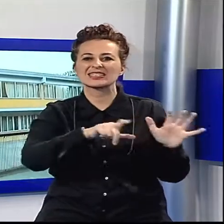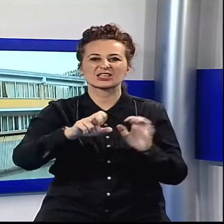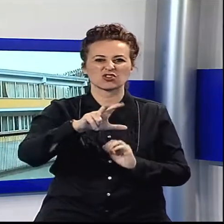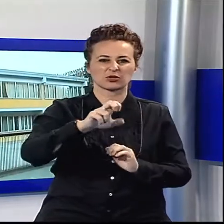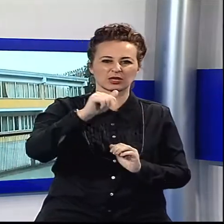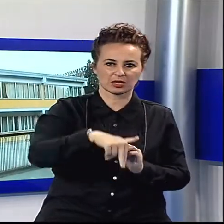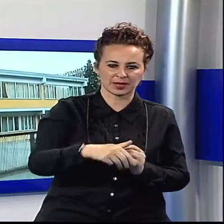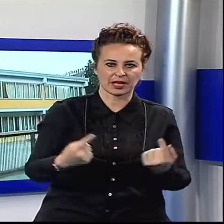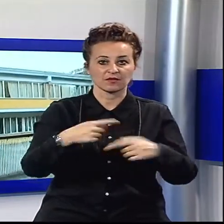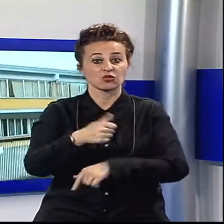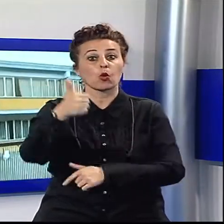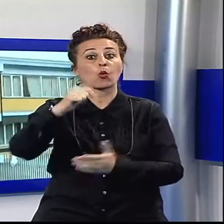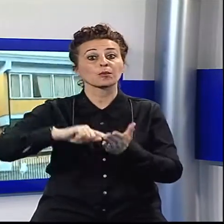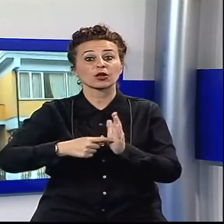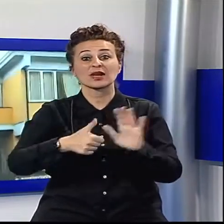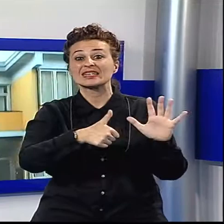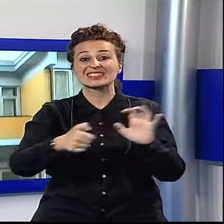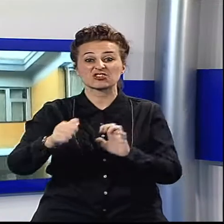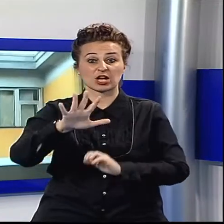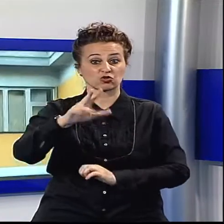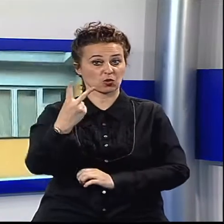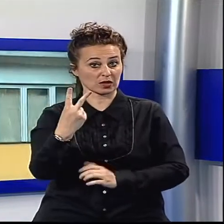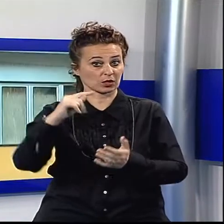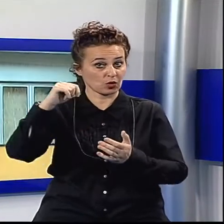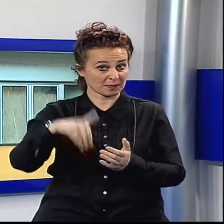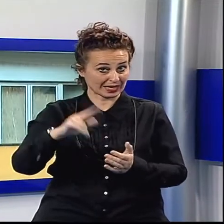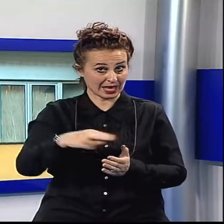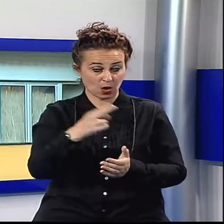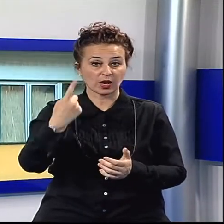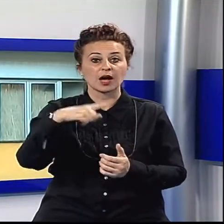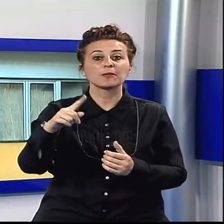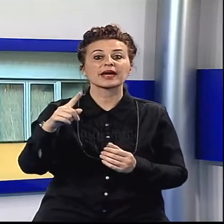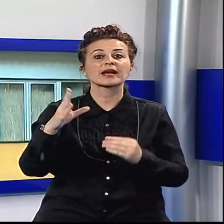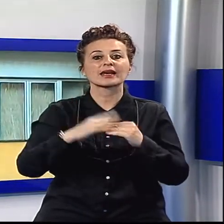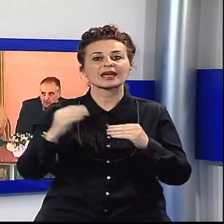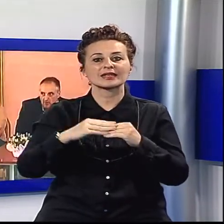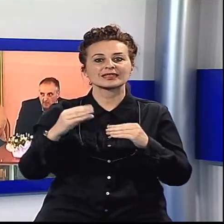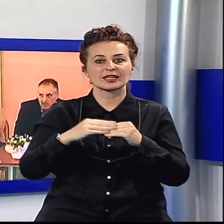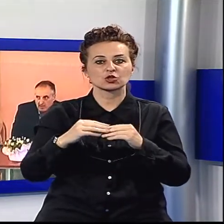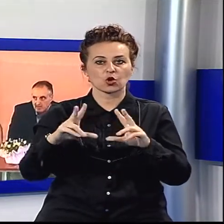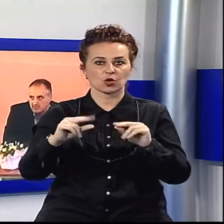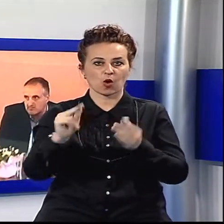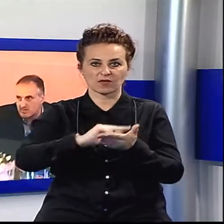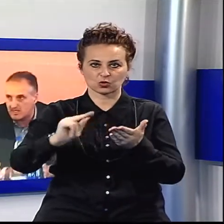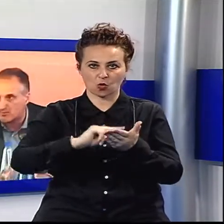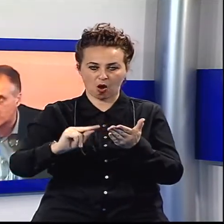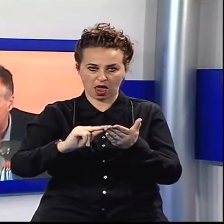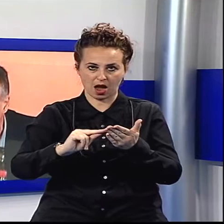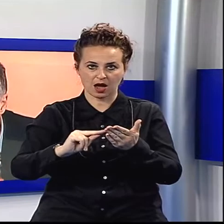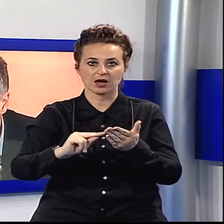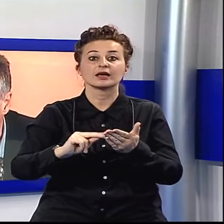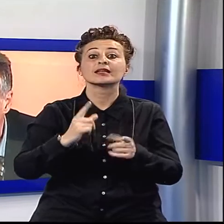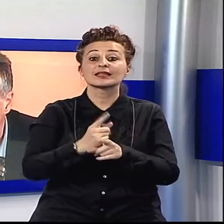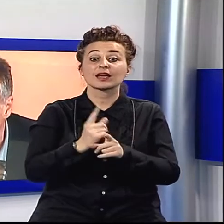mentre 1 milione e 652 mila euro saranno investiti per la realizzazione del nuovo plesso scolastico in località Lascesta, che